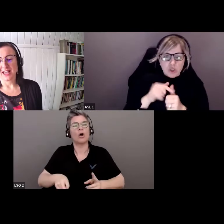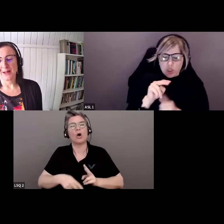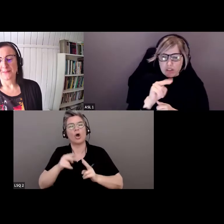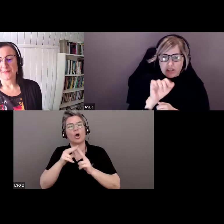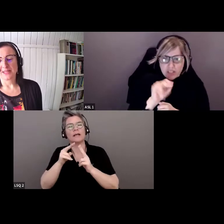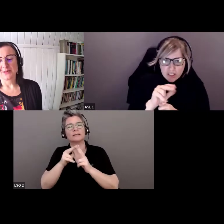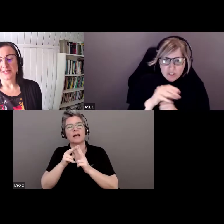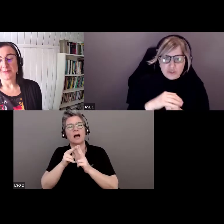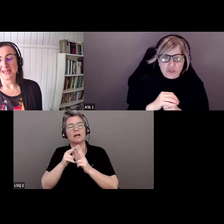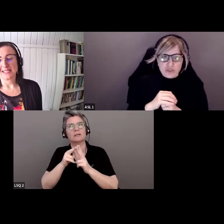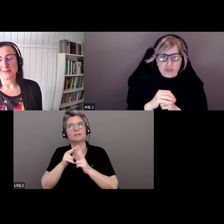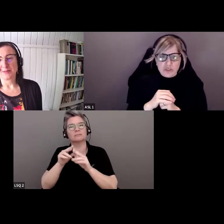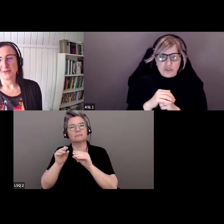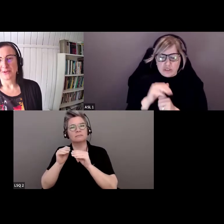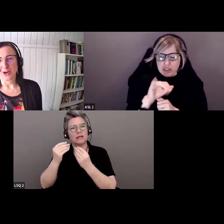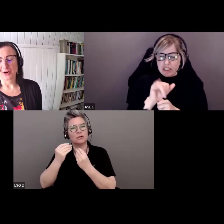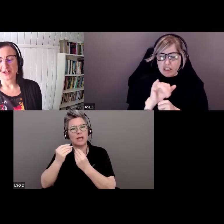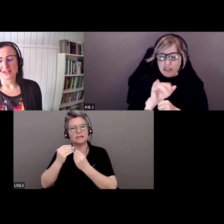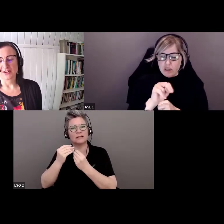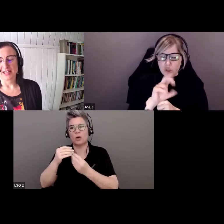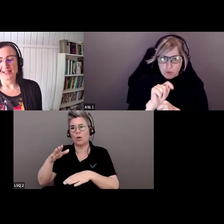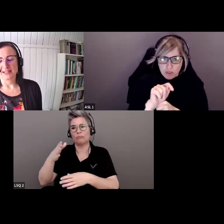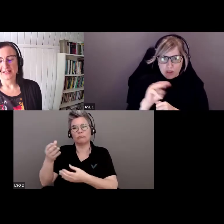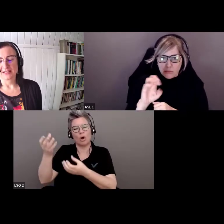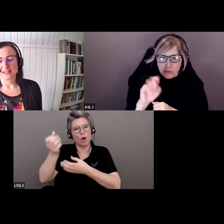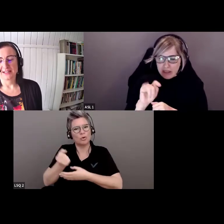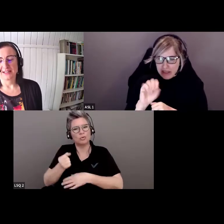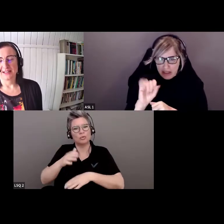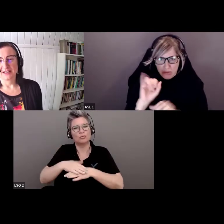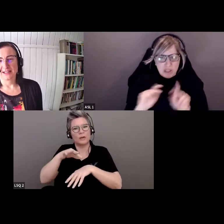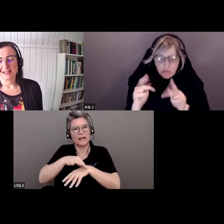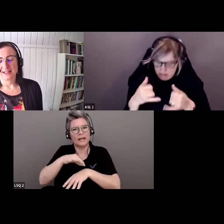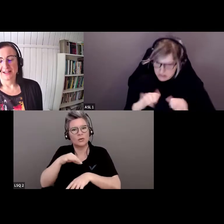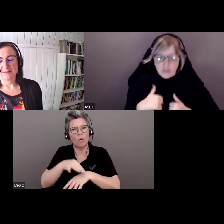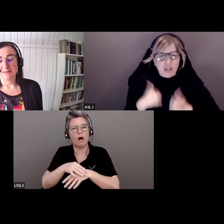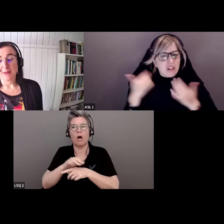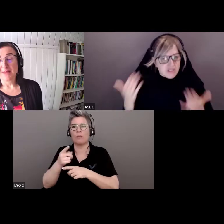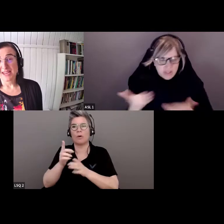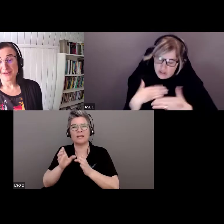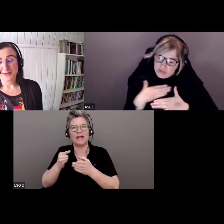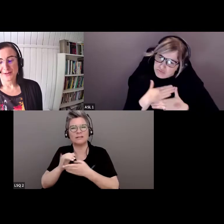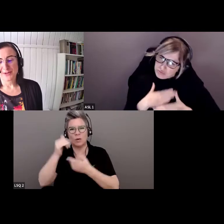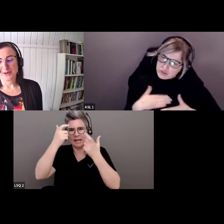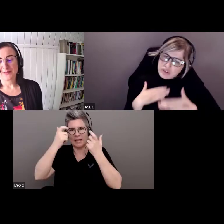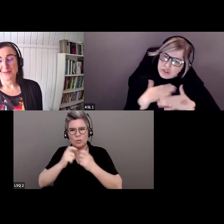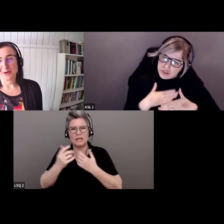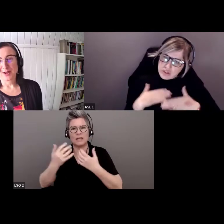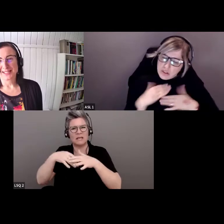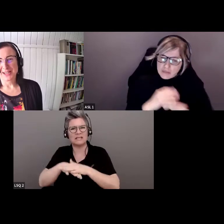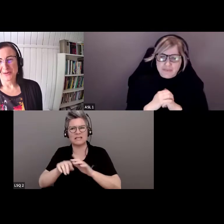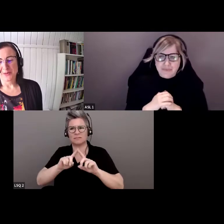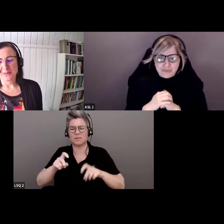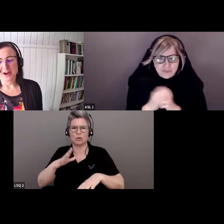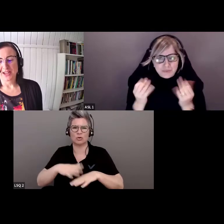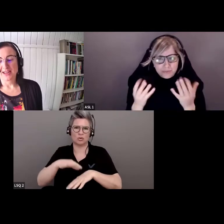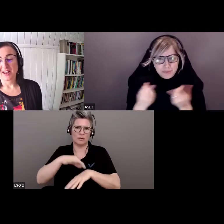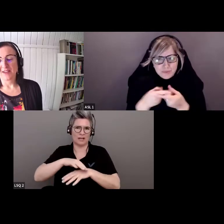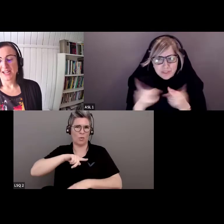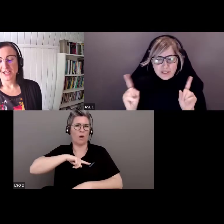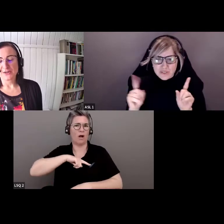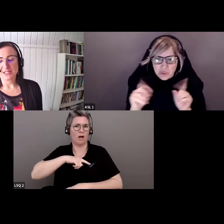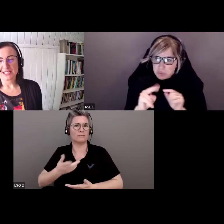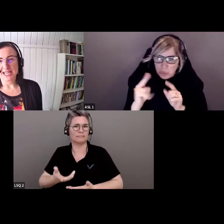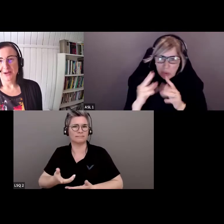du territoire et la présence durable des Premières Nations, des Inuits et des Métis sur notre territoire.